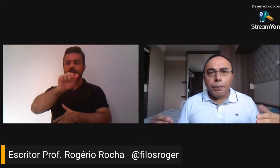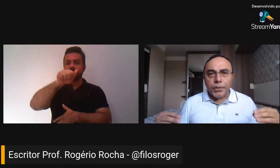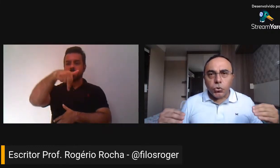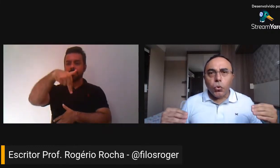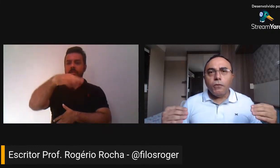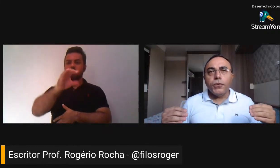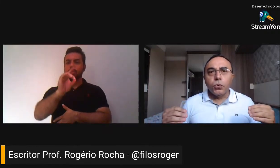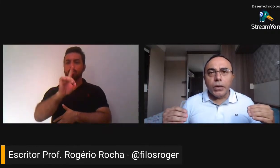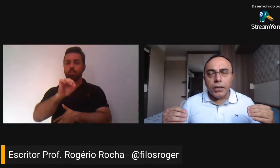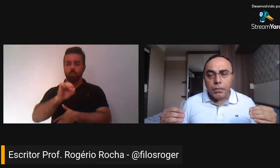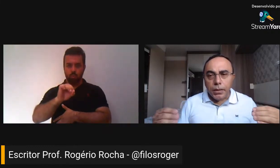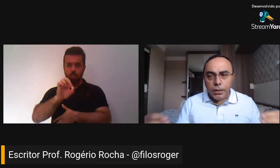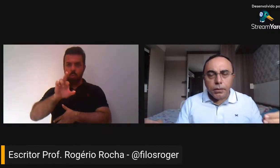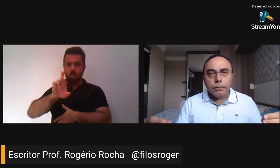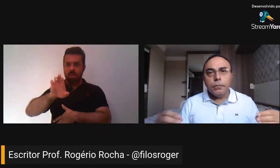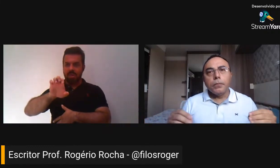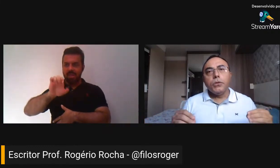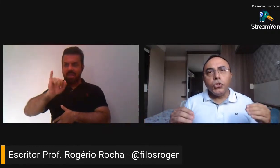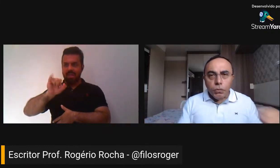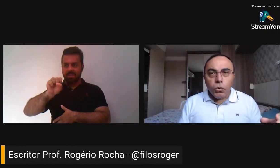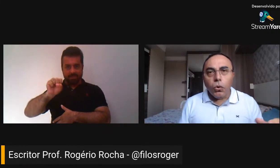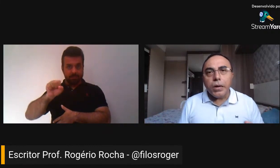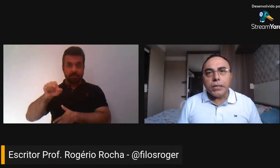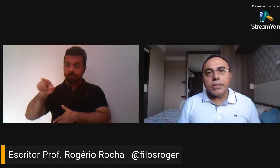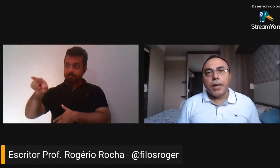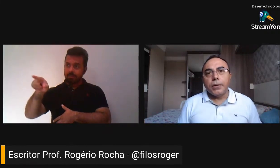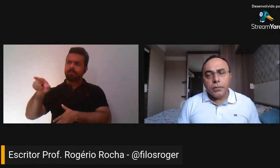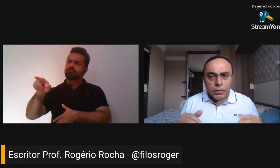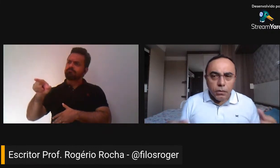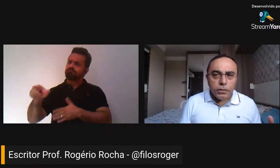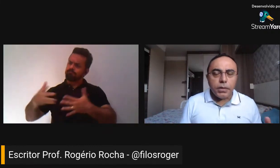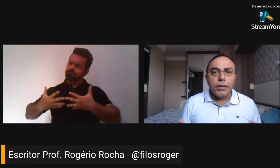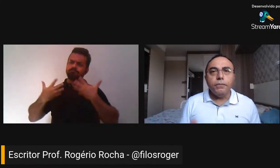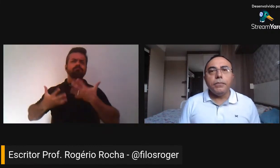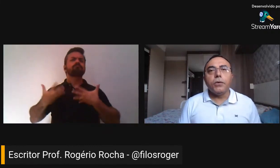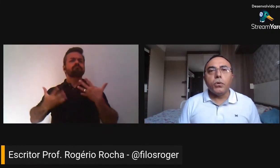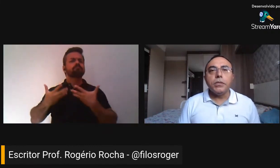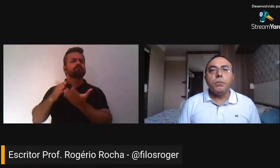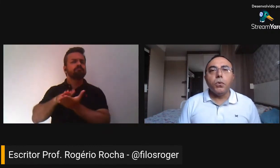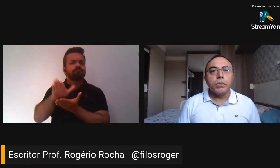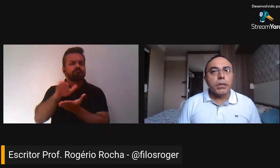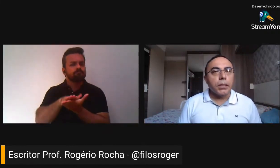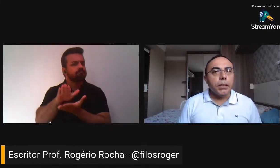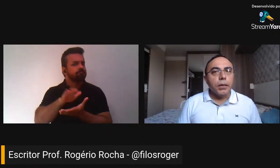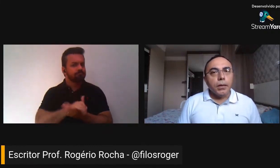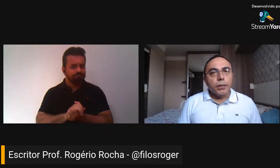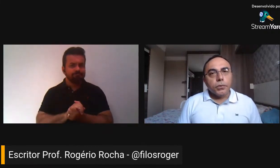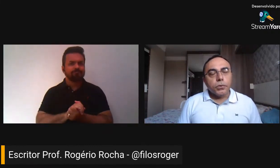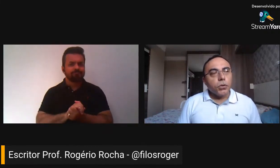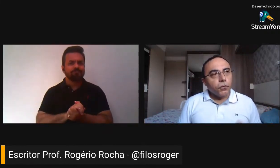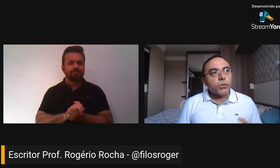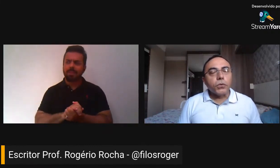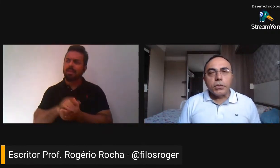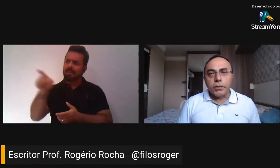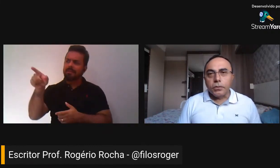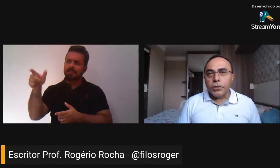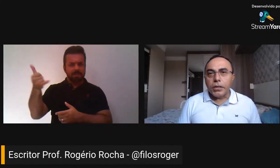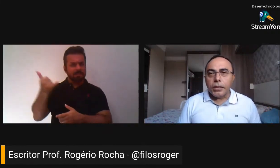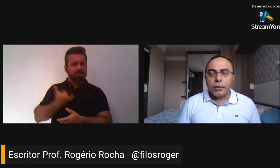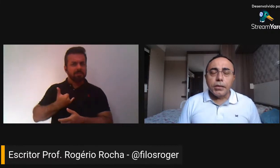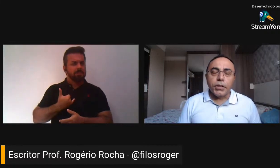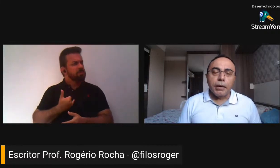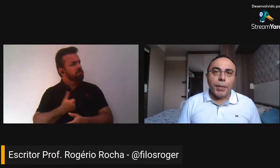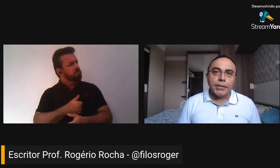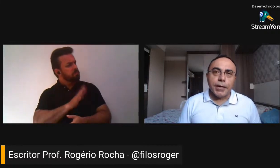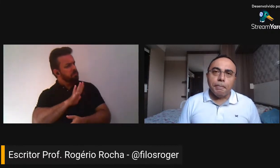a pessoa, figura que me estimulou a lançar. Disse, não, isso aqui tem coisas boas aqui. Se eu fosse você, eu não